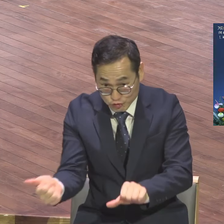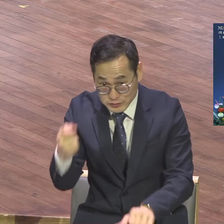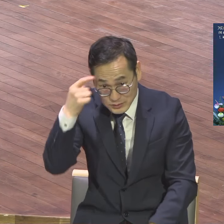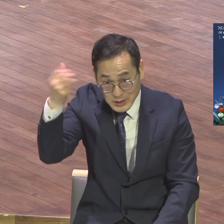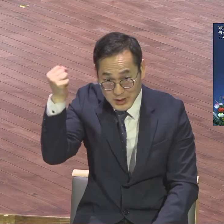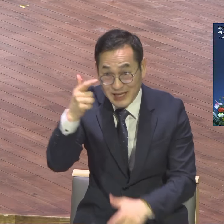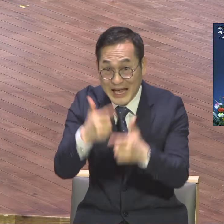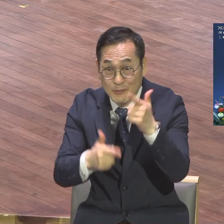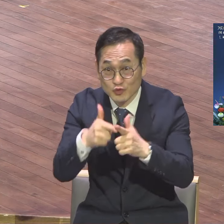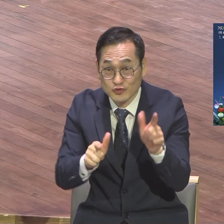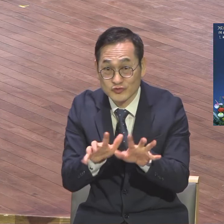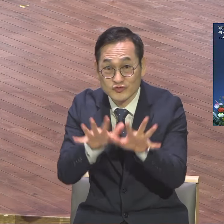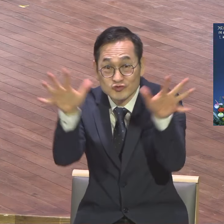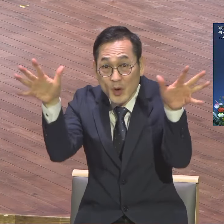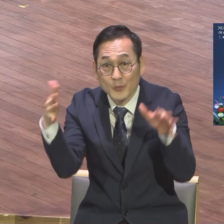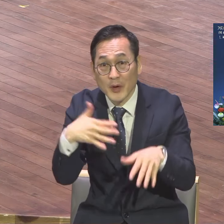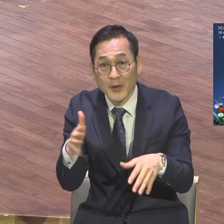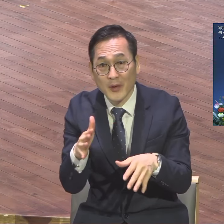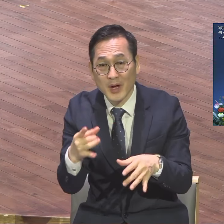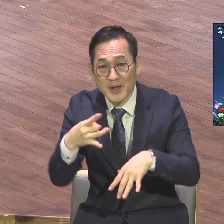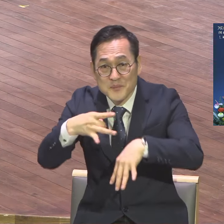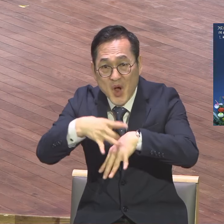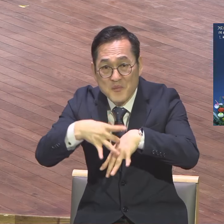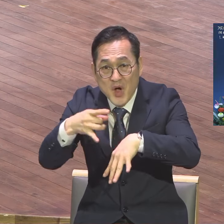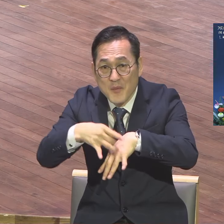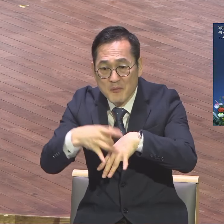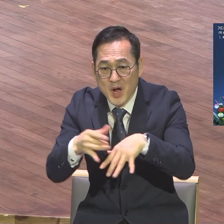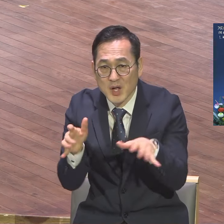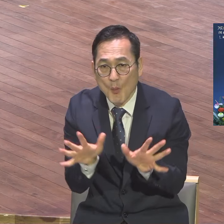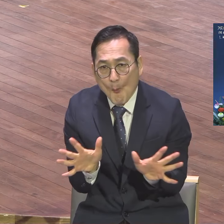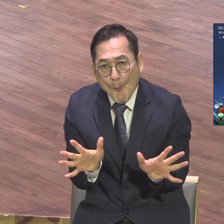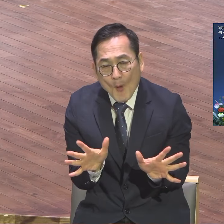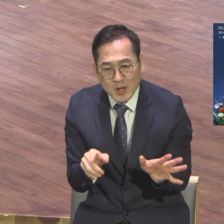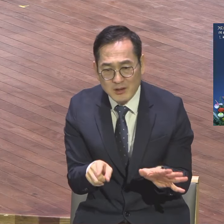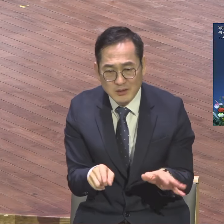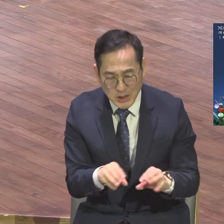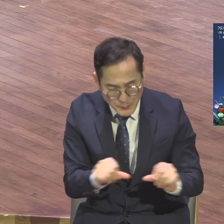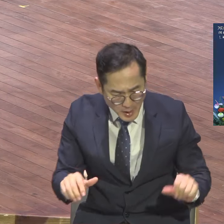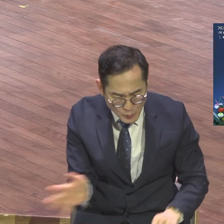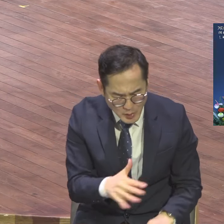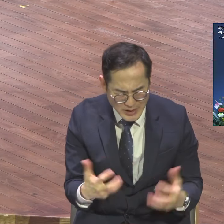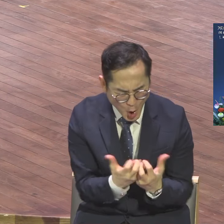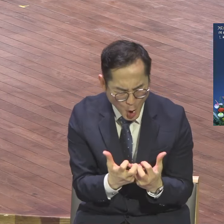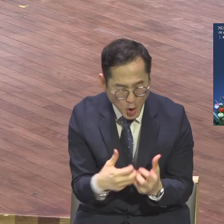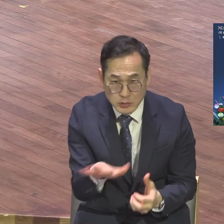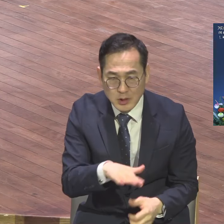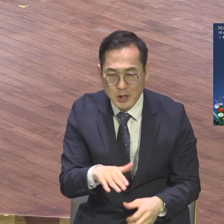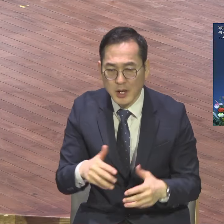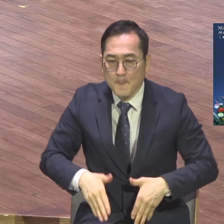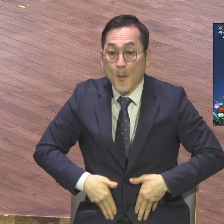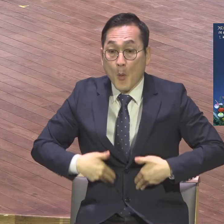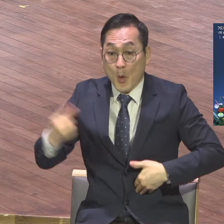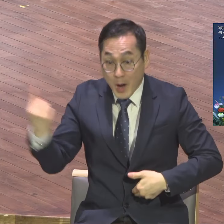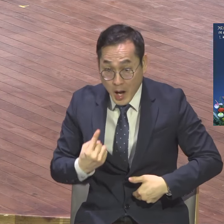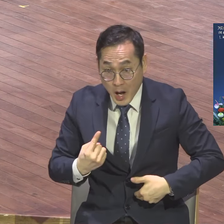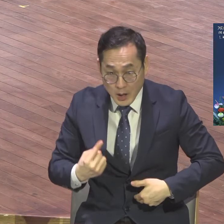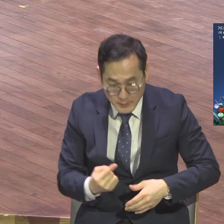흐부르면 날아갈 정도로 가날픈 풀들이 올라옵니다. 왜 그래요? 이 추운 데 말이에요. 밤에